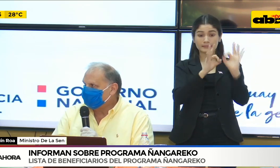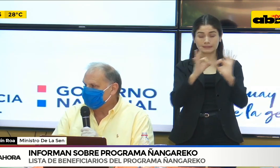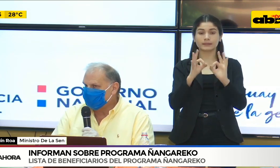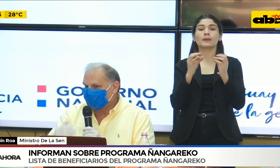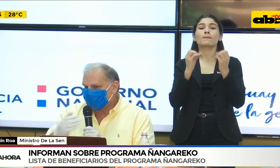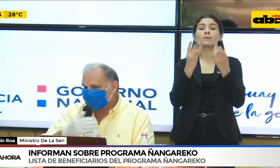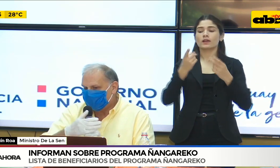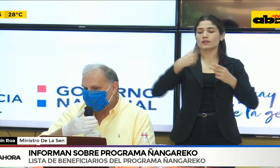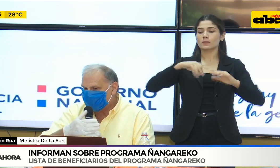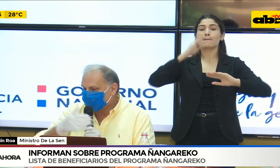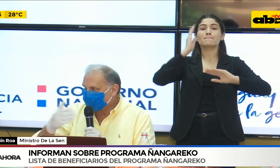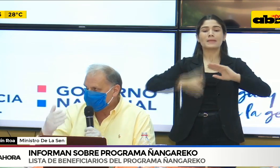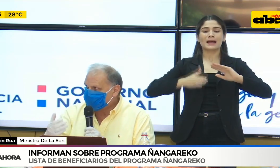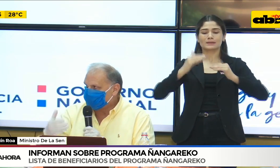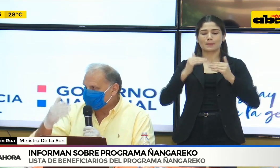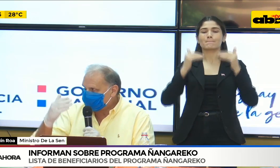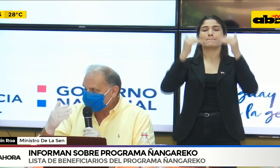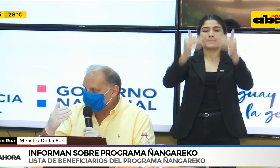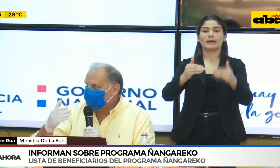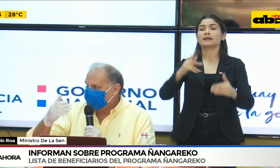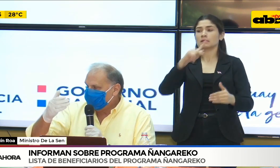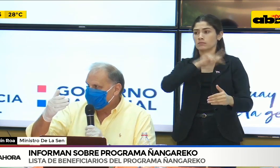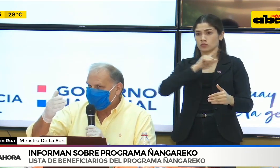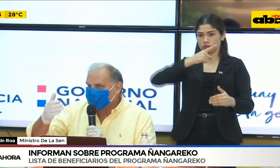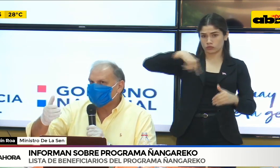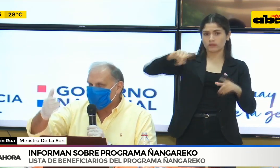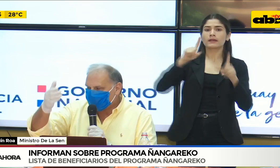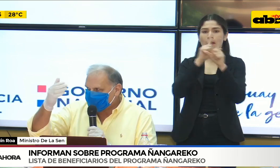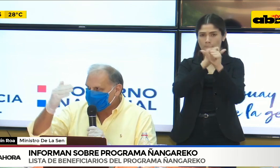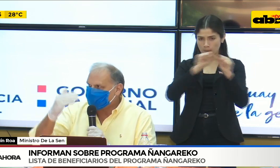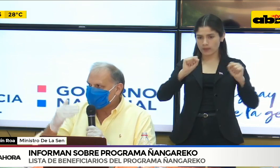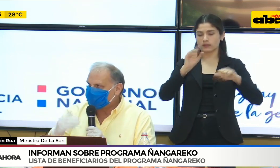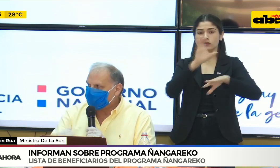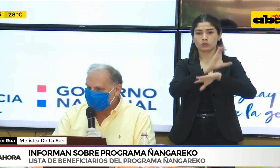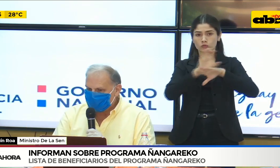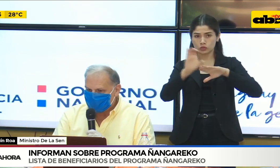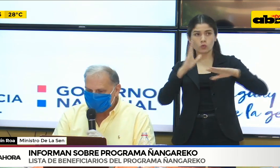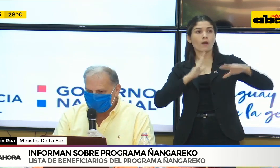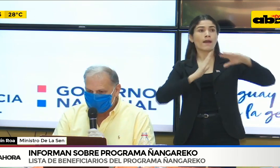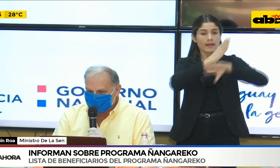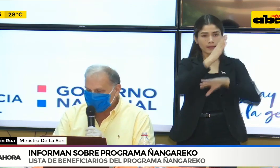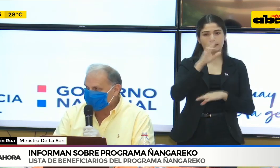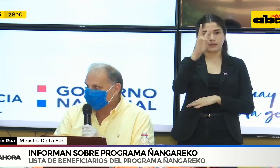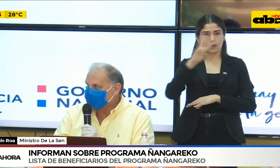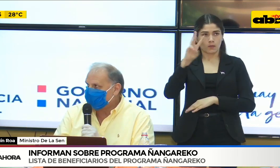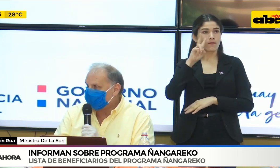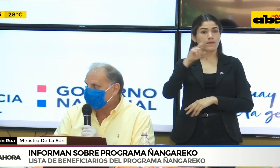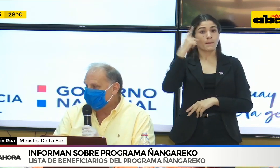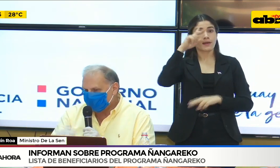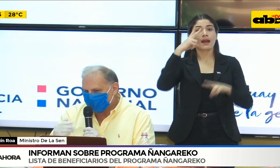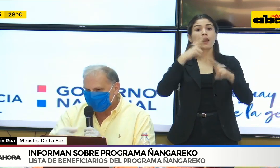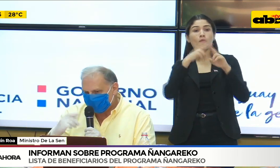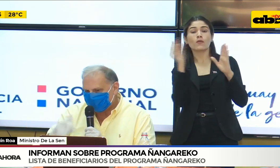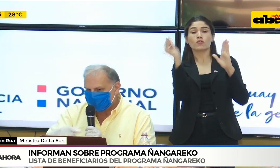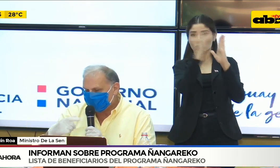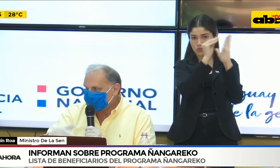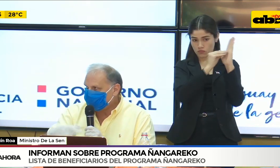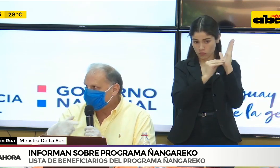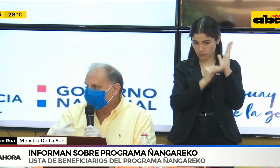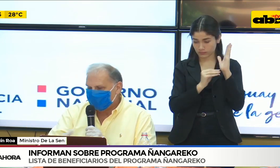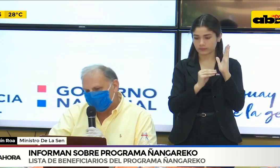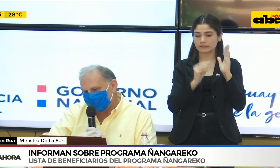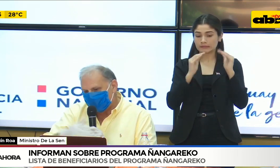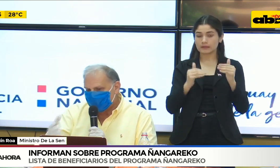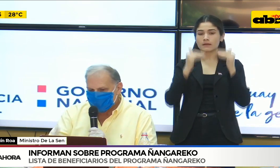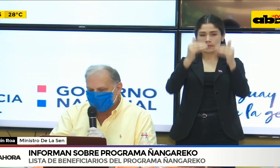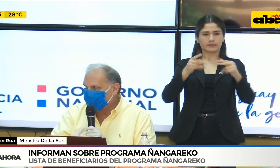Entonces, una vez que esa información esté, de hecho ya va a ser empezada a ser procesada. Y una vez que terminen,